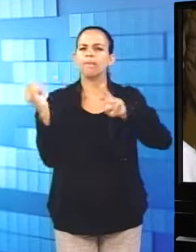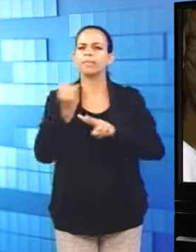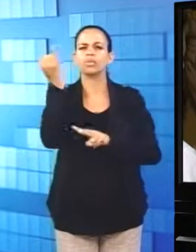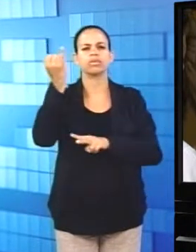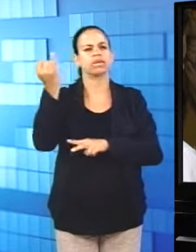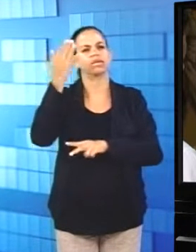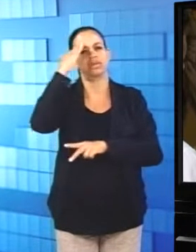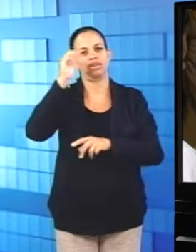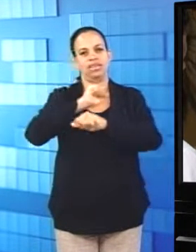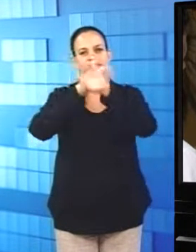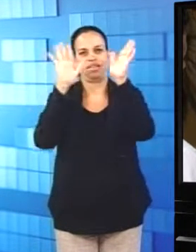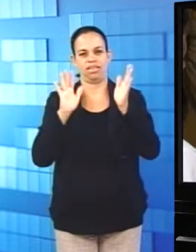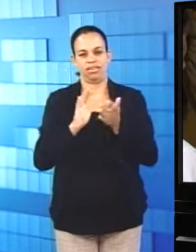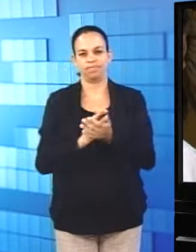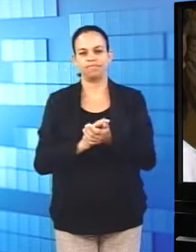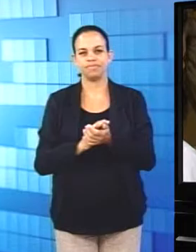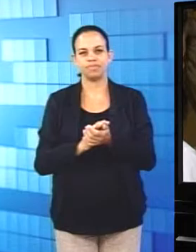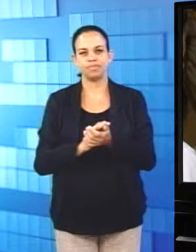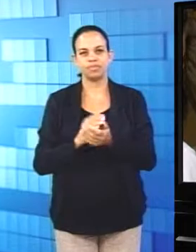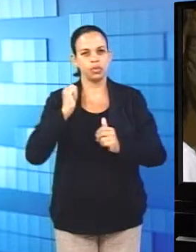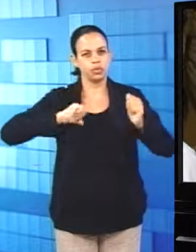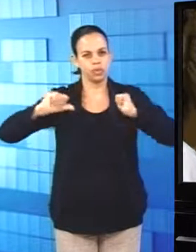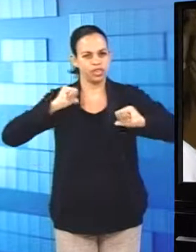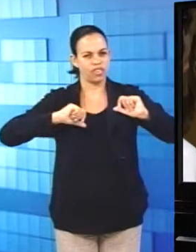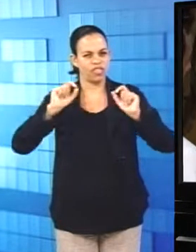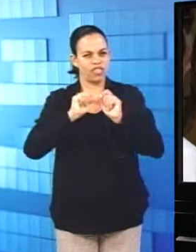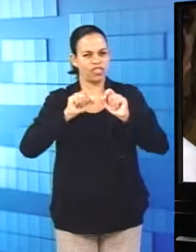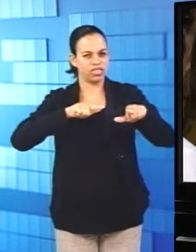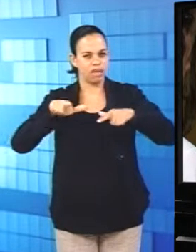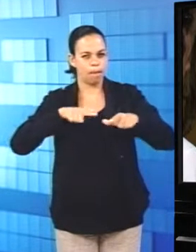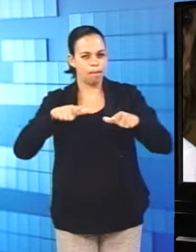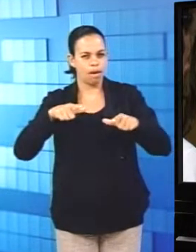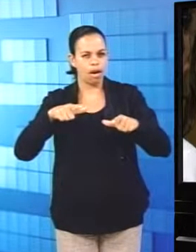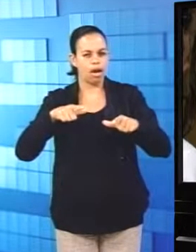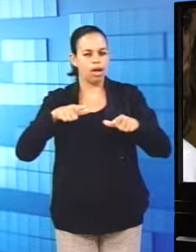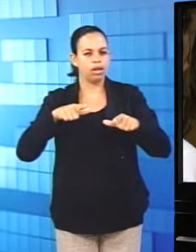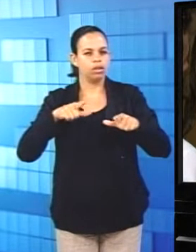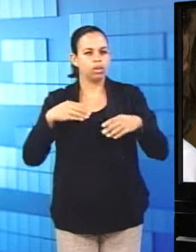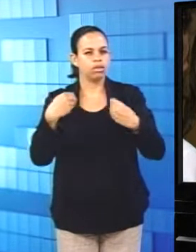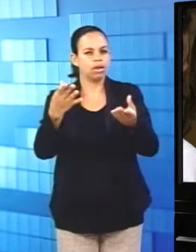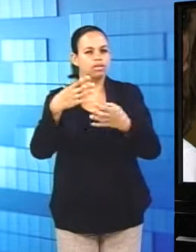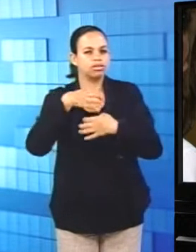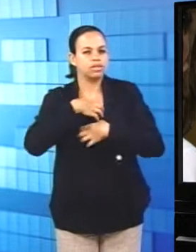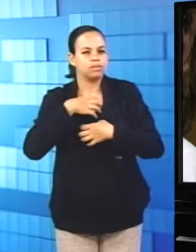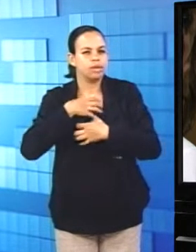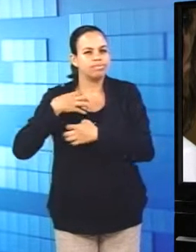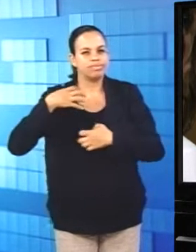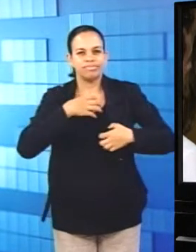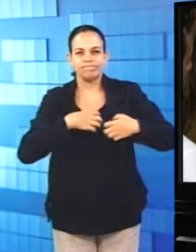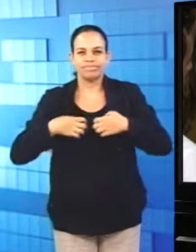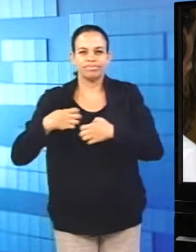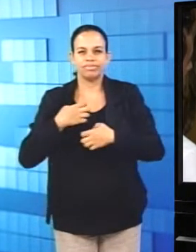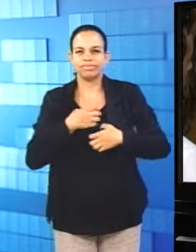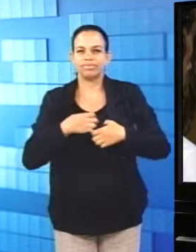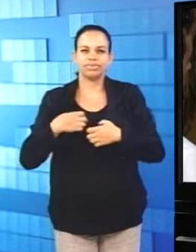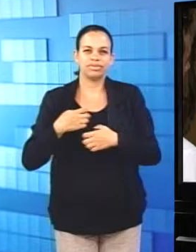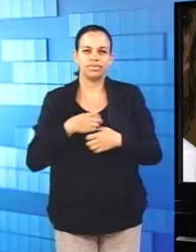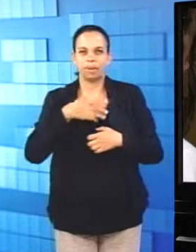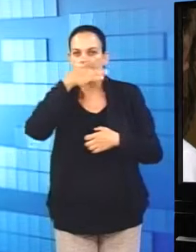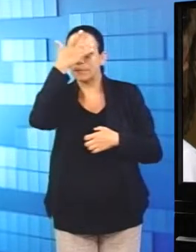mais que ele faça um trabalho que inquiete, que provoque, ele só faz a metade dele, né? Ele